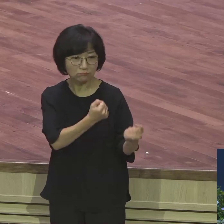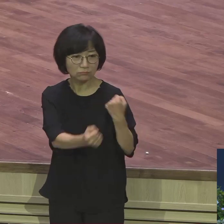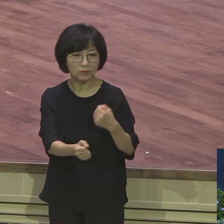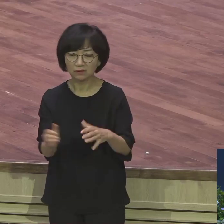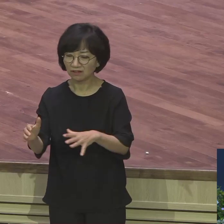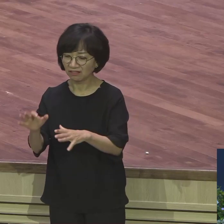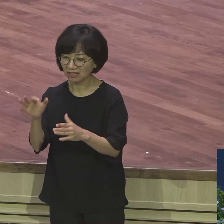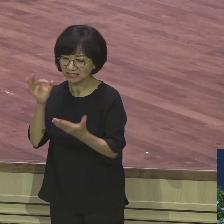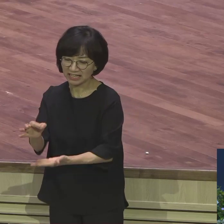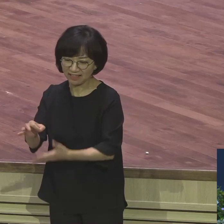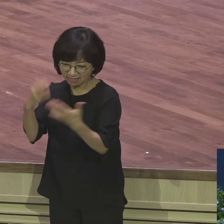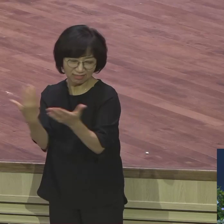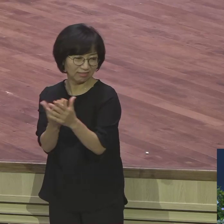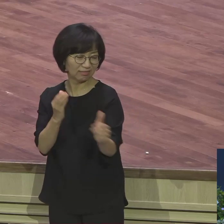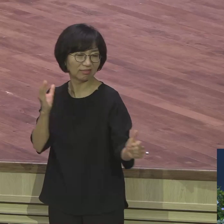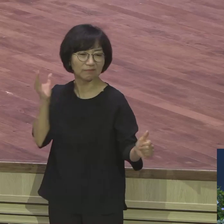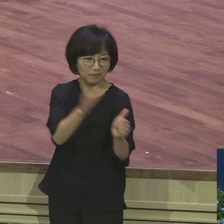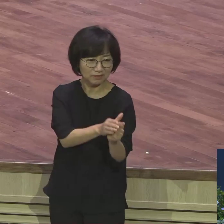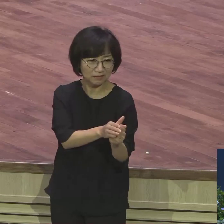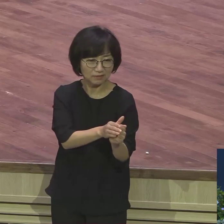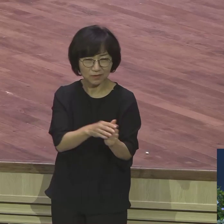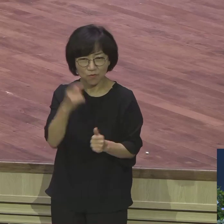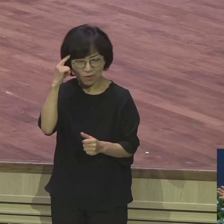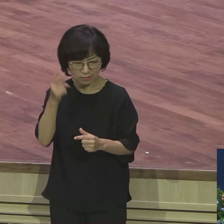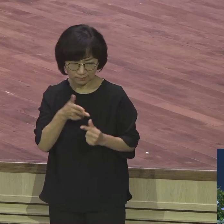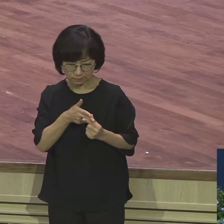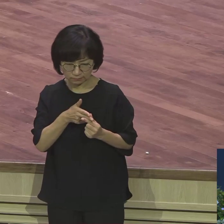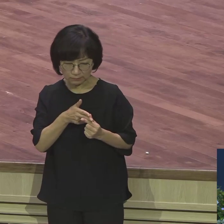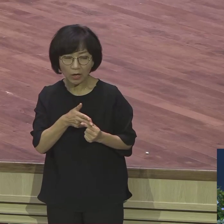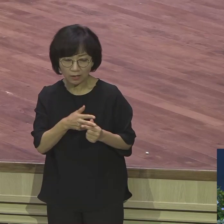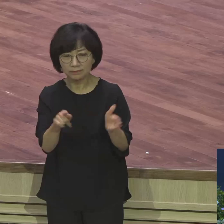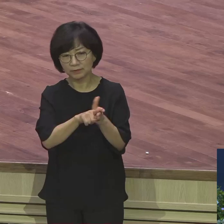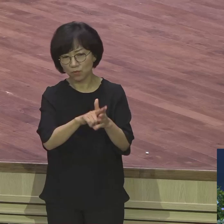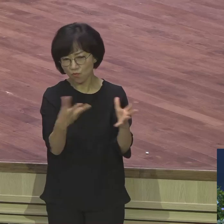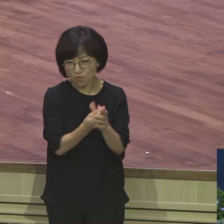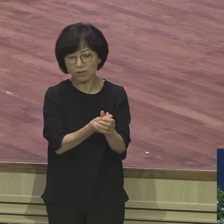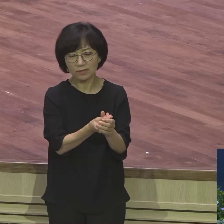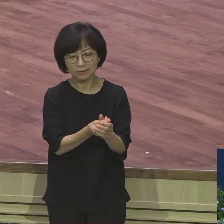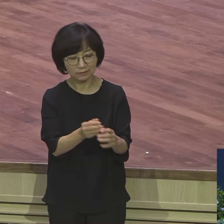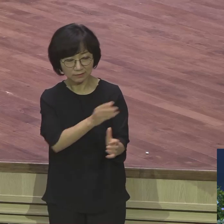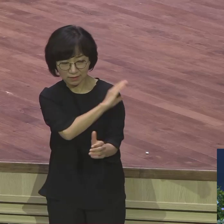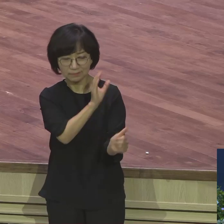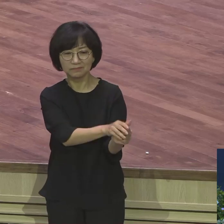얼마나 신뢰했으면 다 맡겼어 생통한 사람은요 이렇게